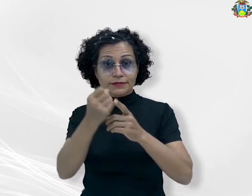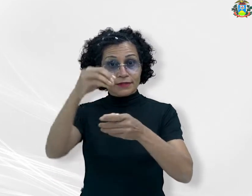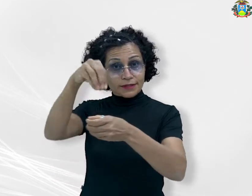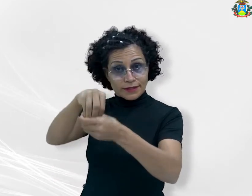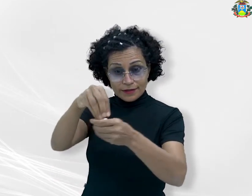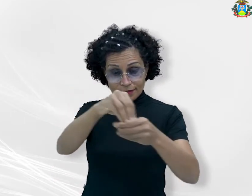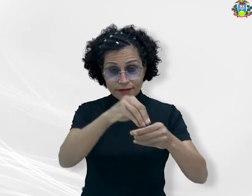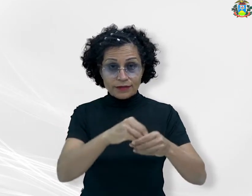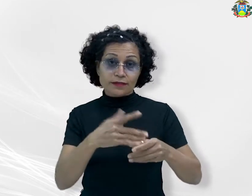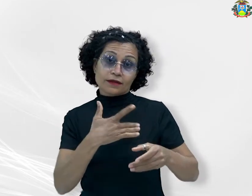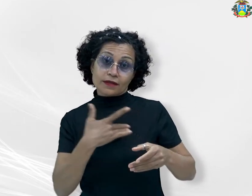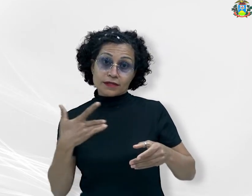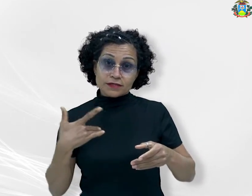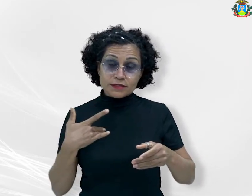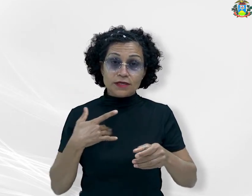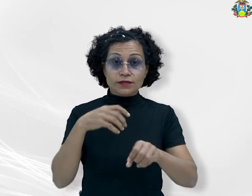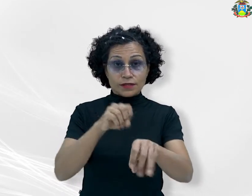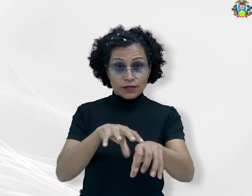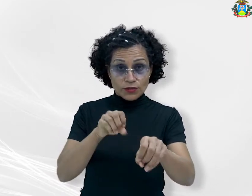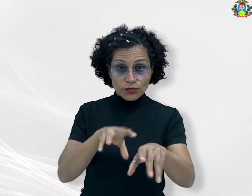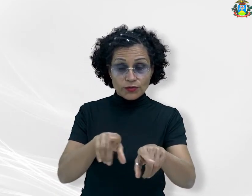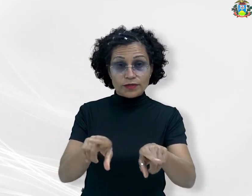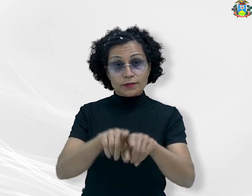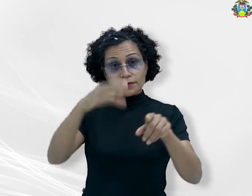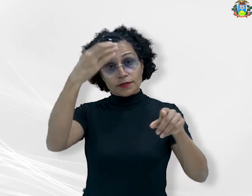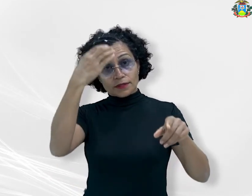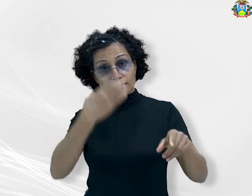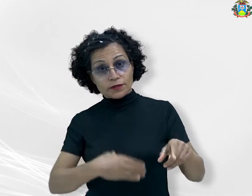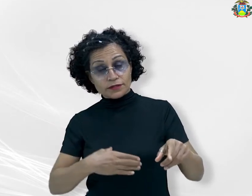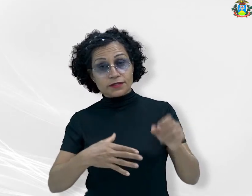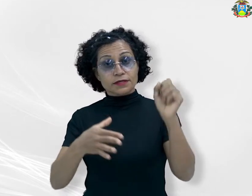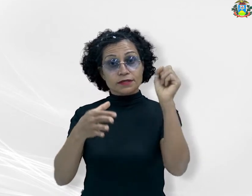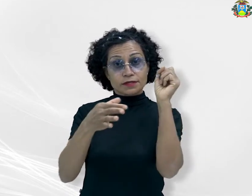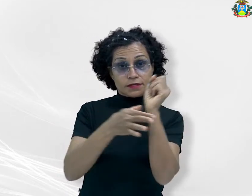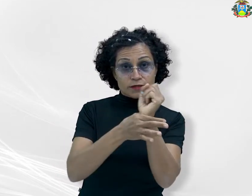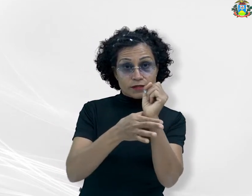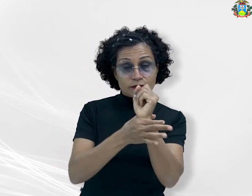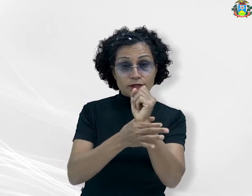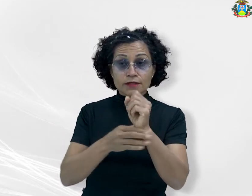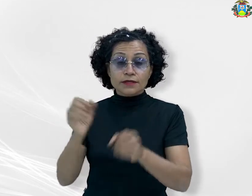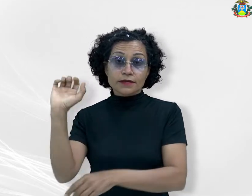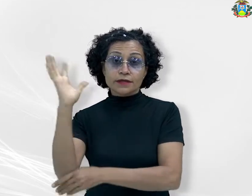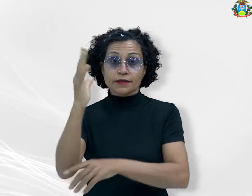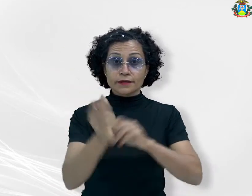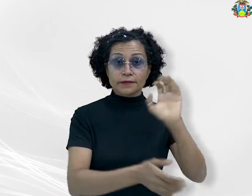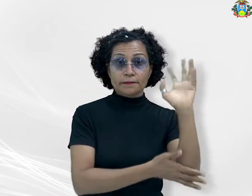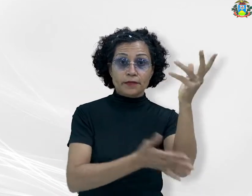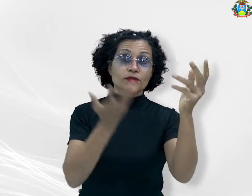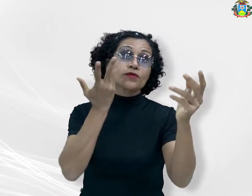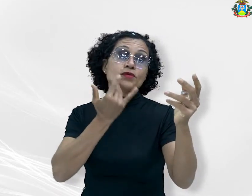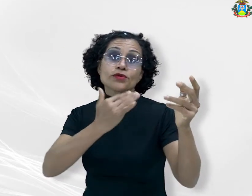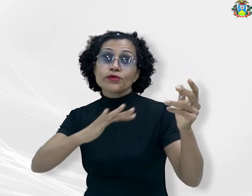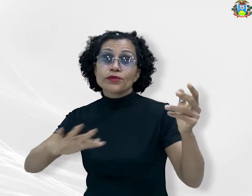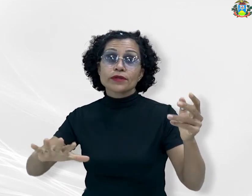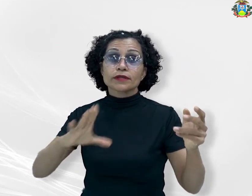relacionados à saúde, educação, cidadania, segurança, meio ambiente, crianças e adolescentes,